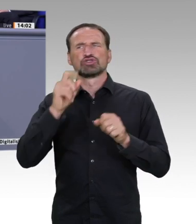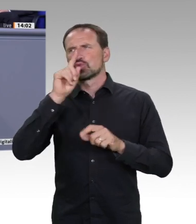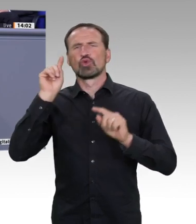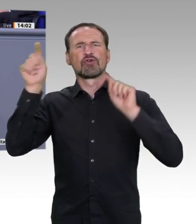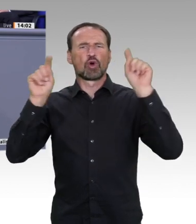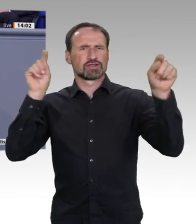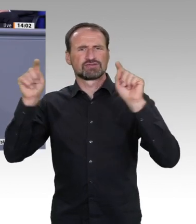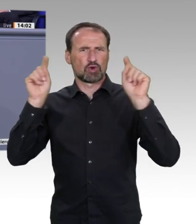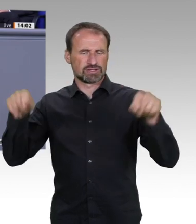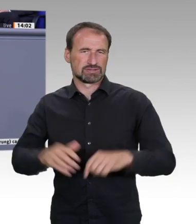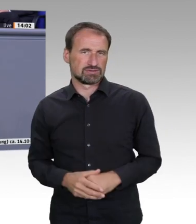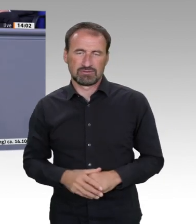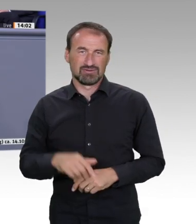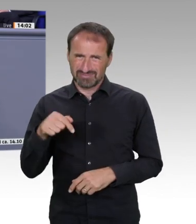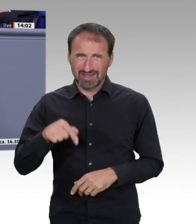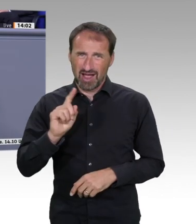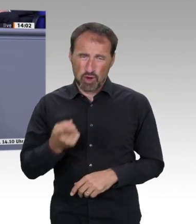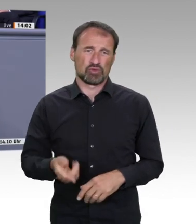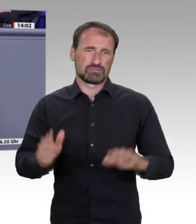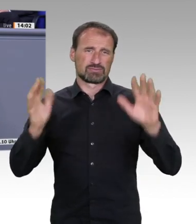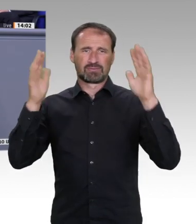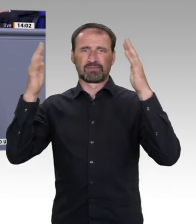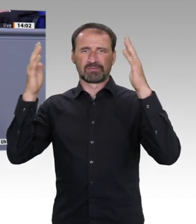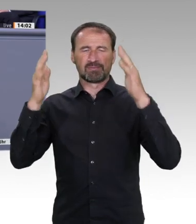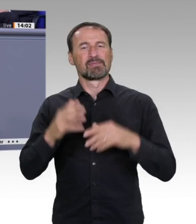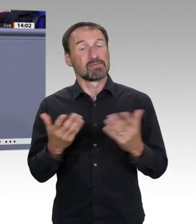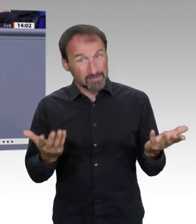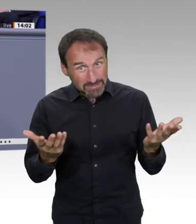Nachhaltig ist es aber auch nicht. Das sage ich in Richtung der anderen Dogmatiker.